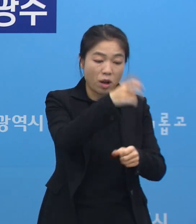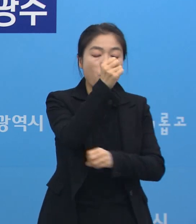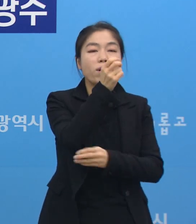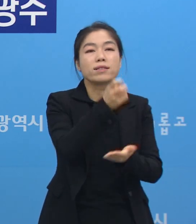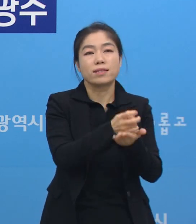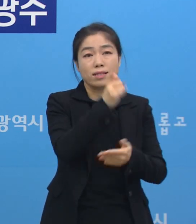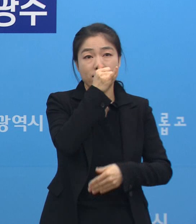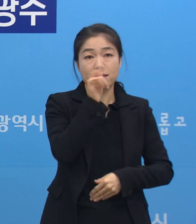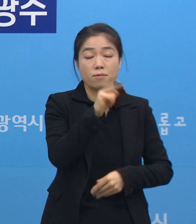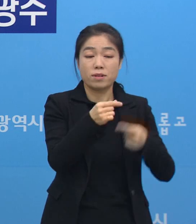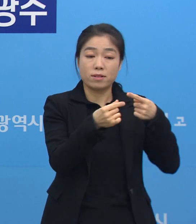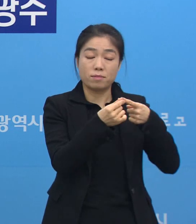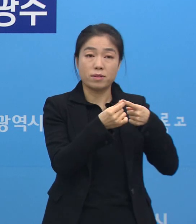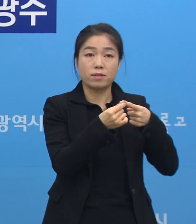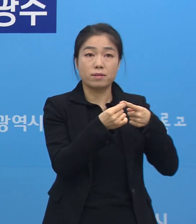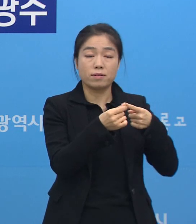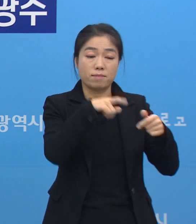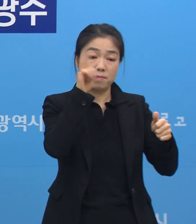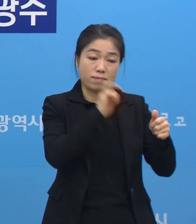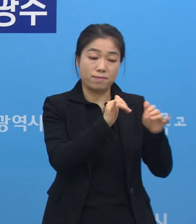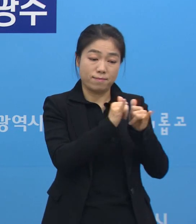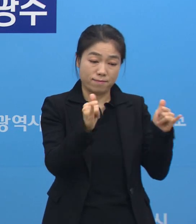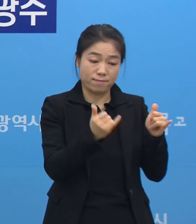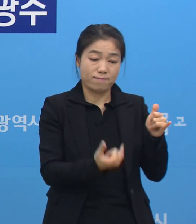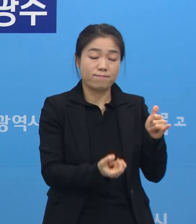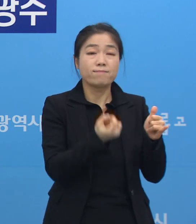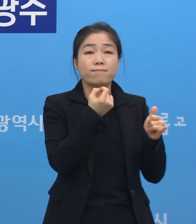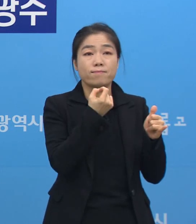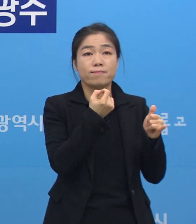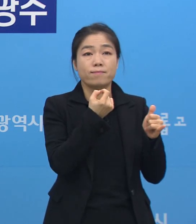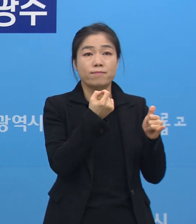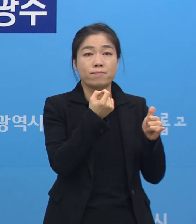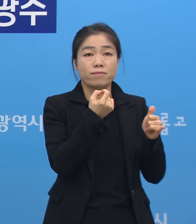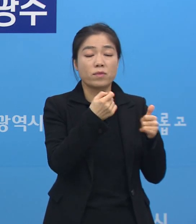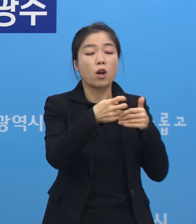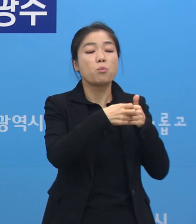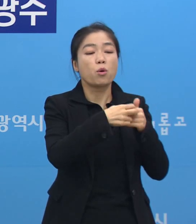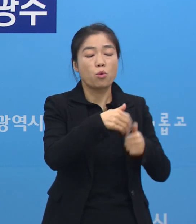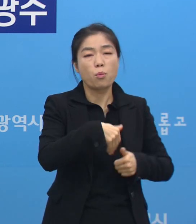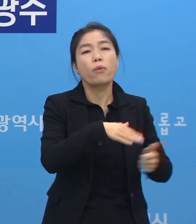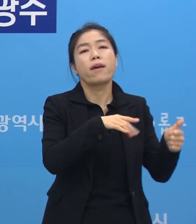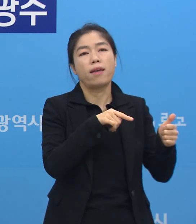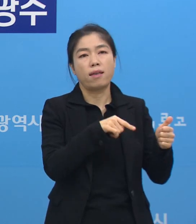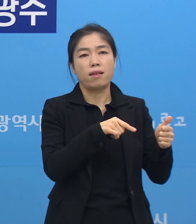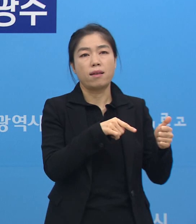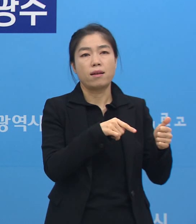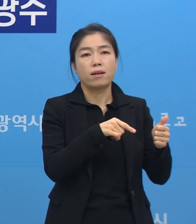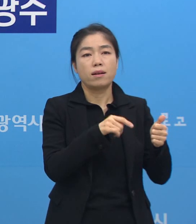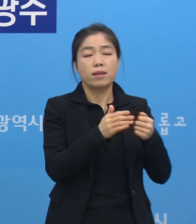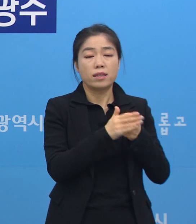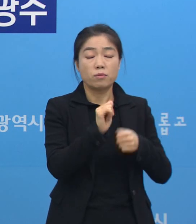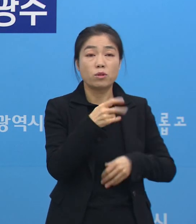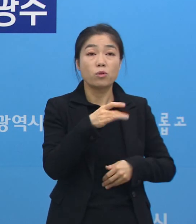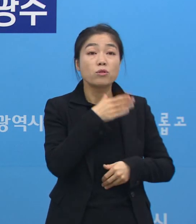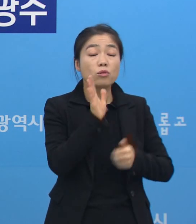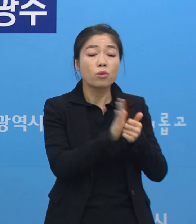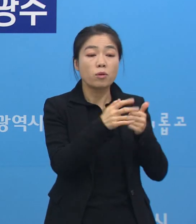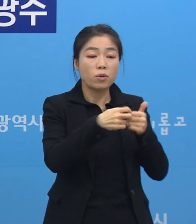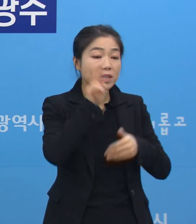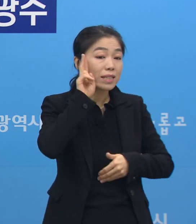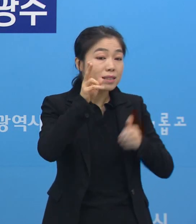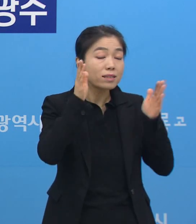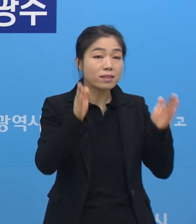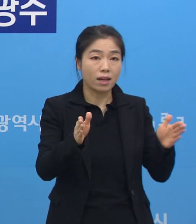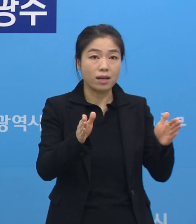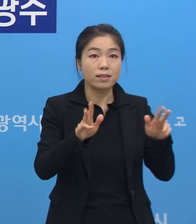있습니다. 첫 번째 원칙은 확진자는 최대한 빨리 병원으로 후송하는 것입니다. 그래서 효정 요양병원은 저희가 이틀 반